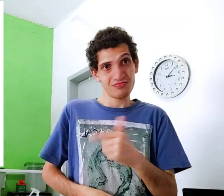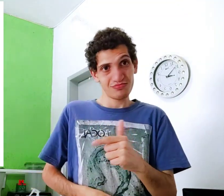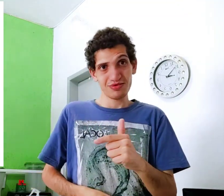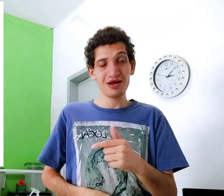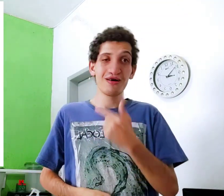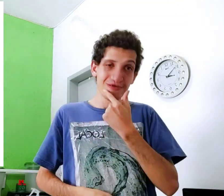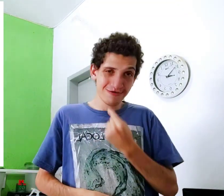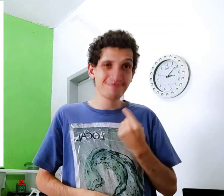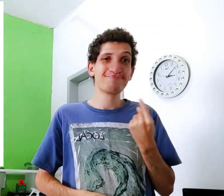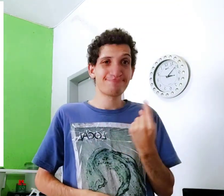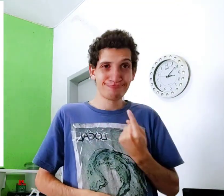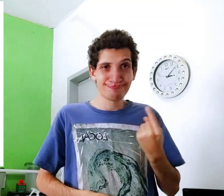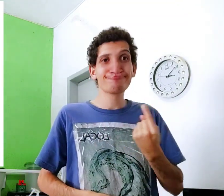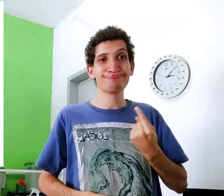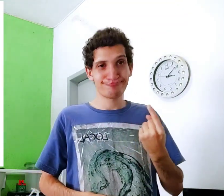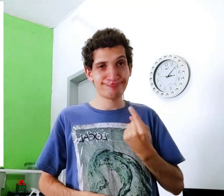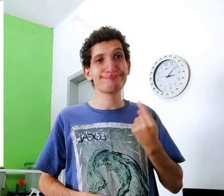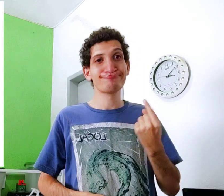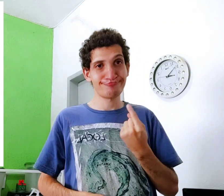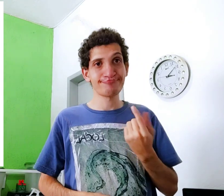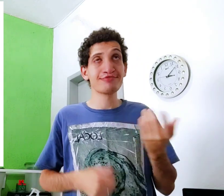agora, junto, não tem, porque o homem tá sozinho.